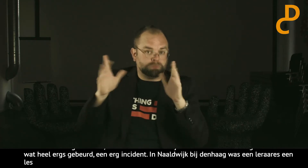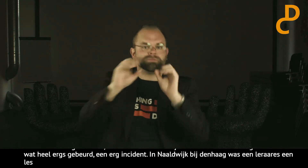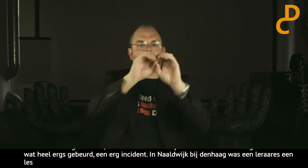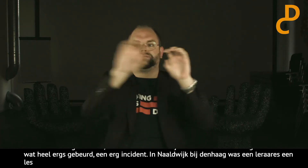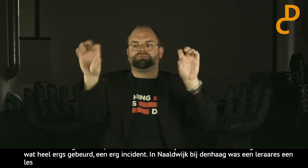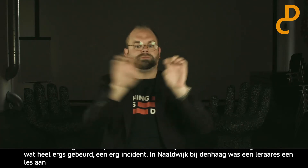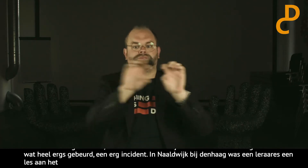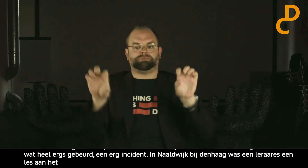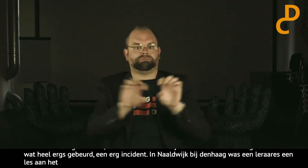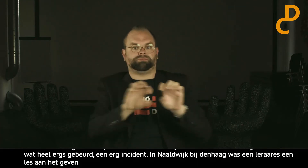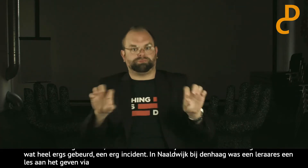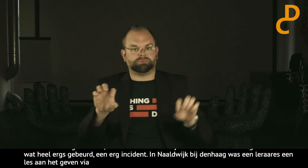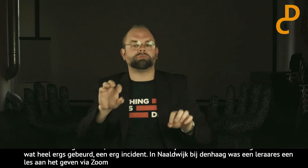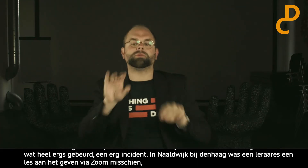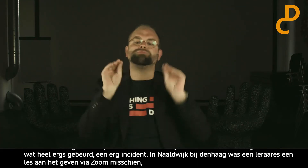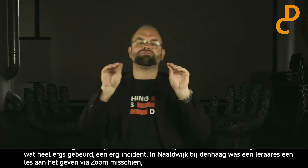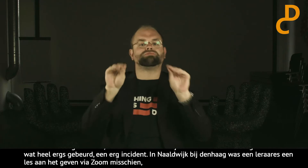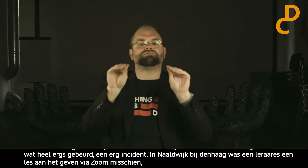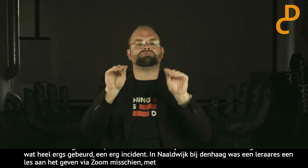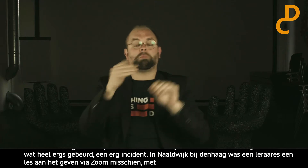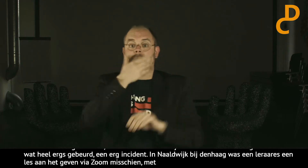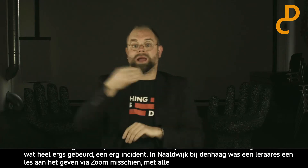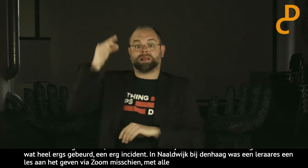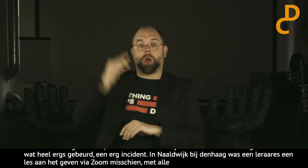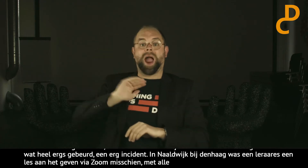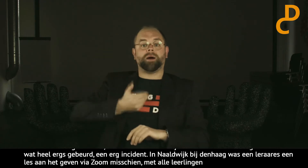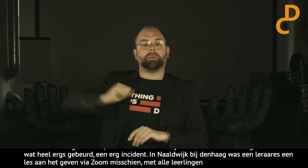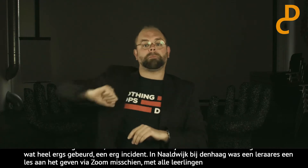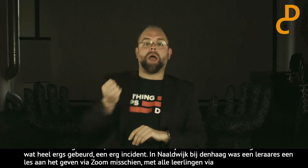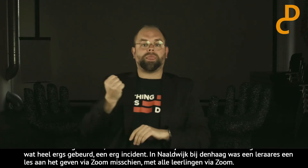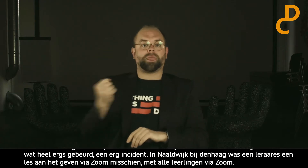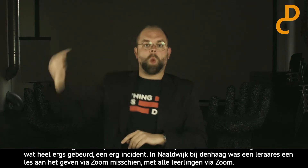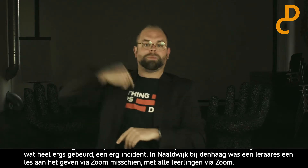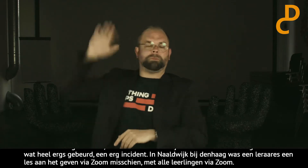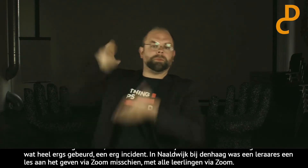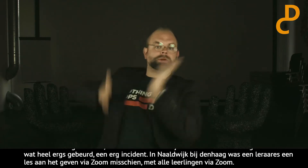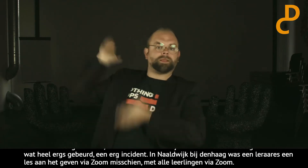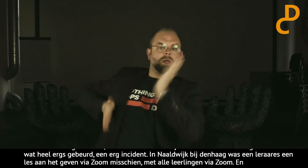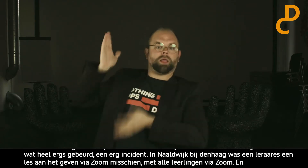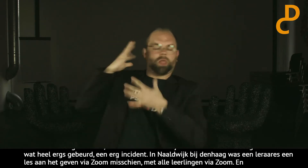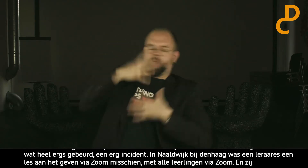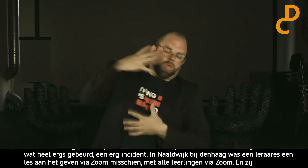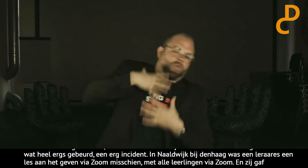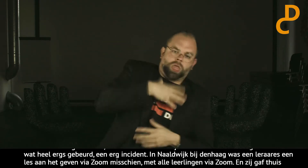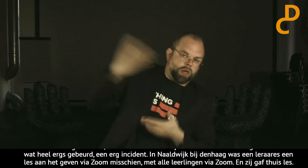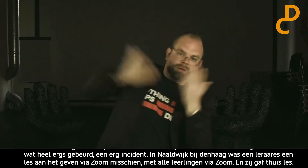misschien. Met alle leerlingen via Zoom. En ze gaf thuis, gaf zij les. En toen werd zij mishandeld door haar man.